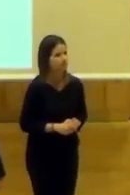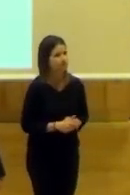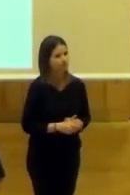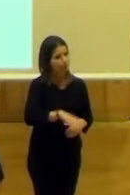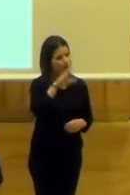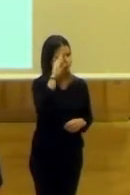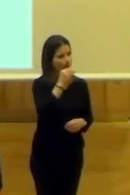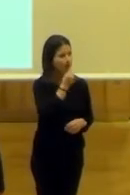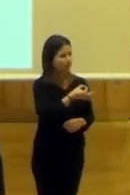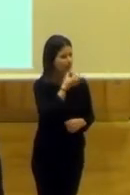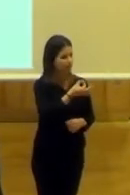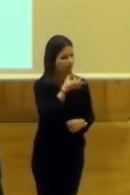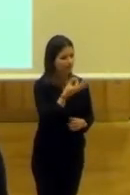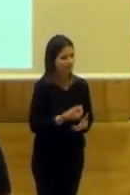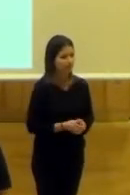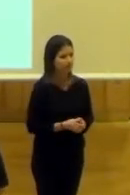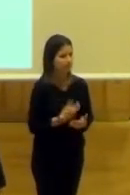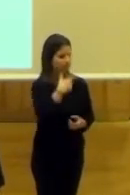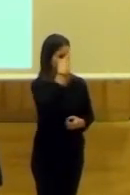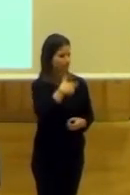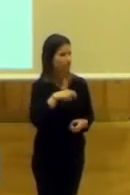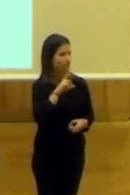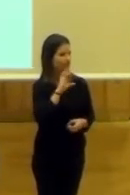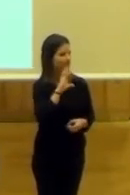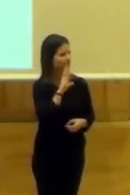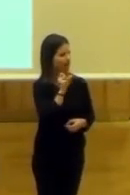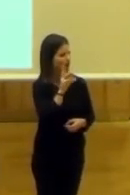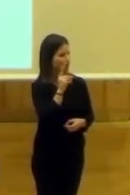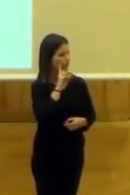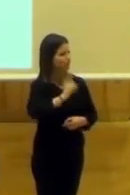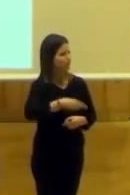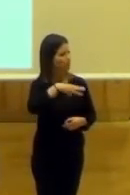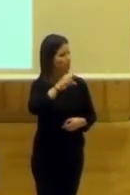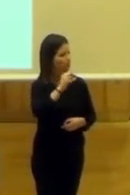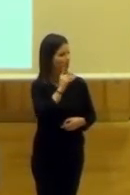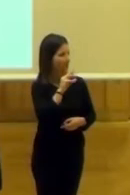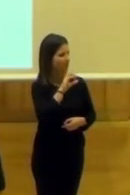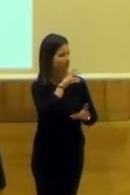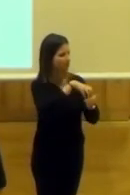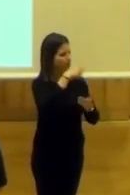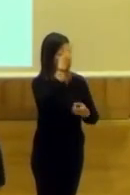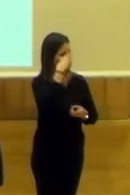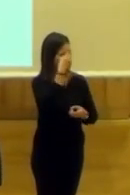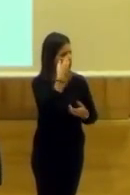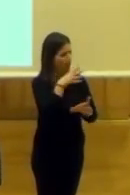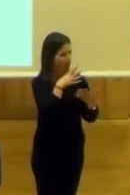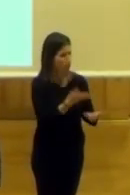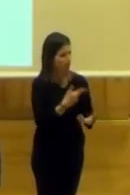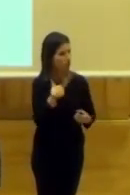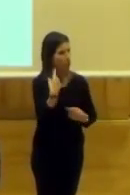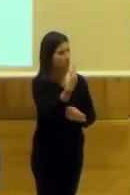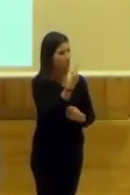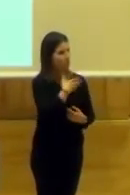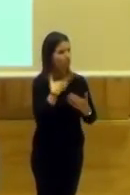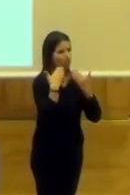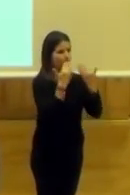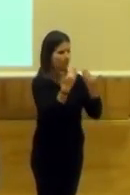Buenas tardes. Soy Ricardo Anguita, director de la Madraza, Centro de Cultura Contemporánea. Lo primero que quiero es